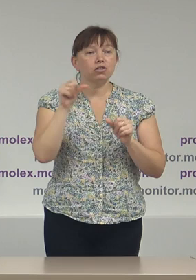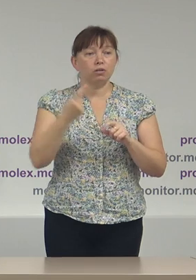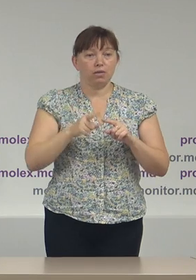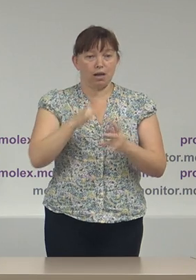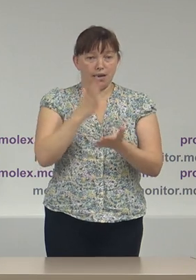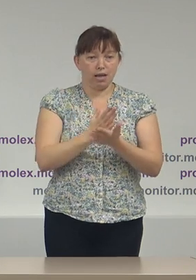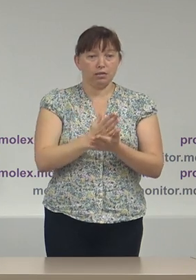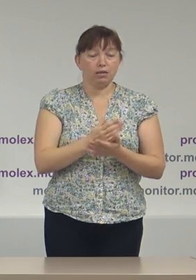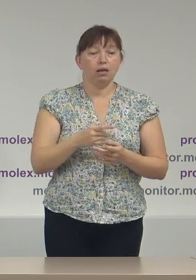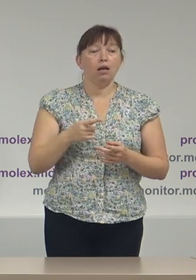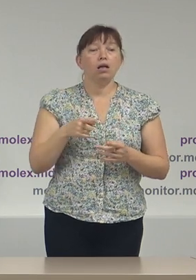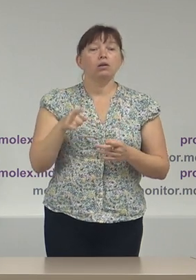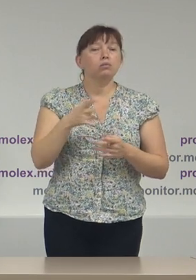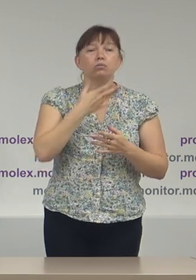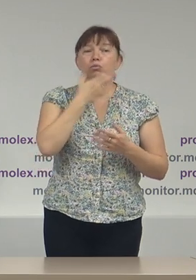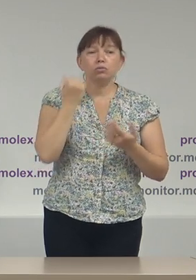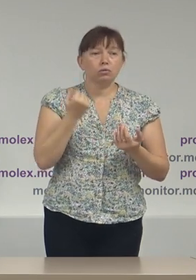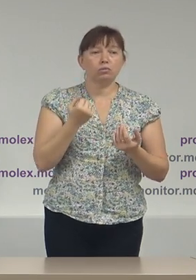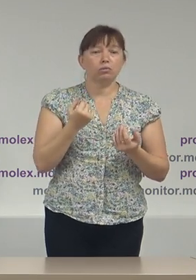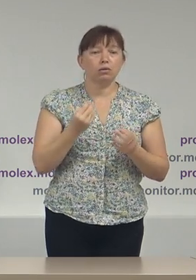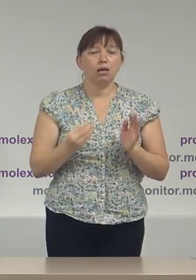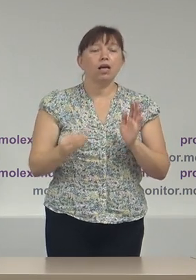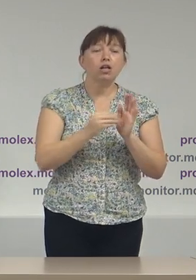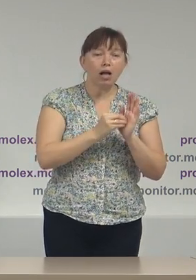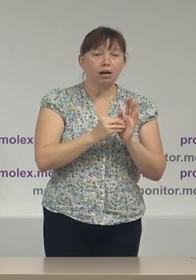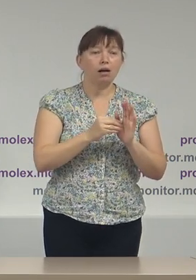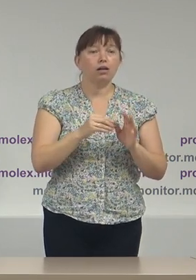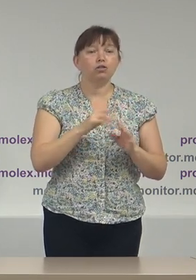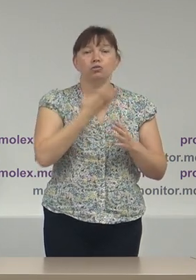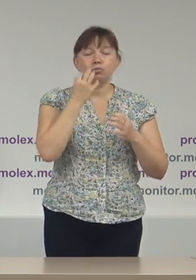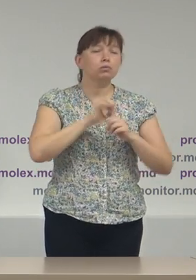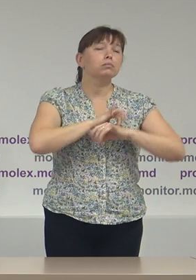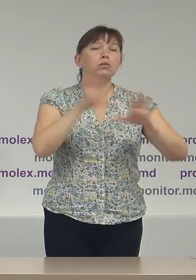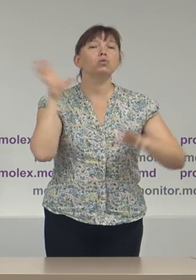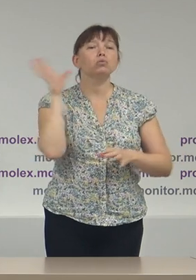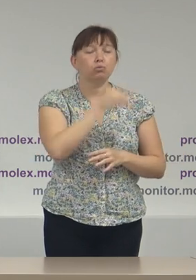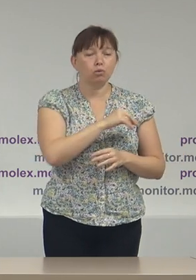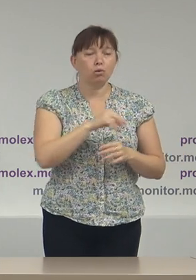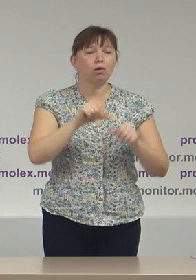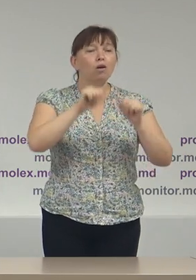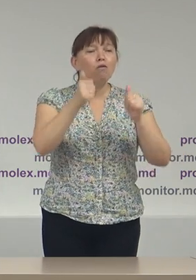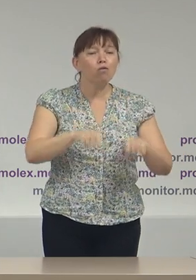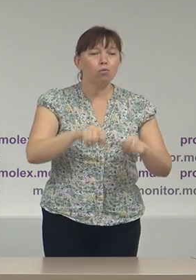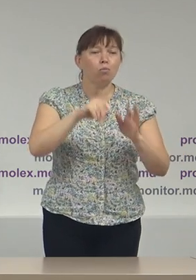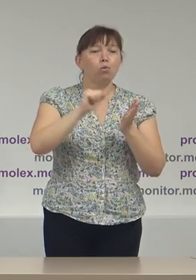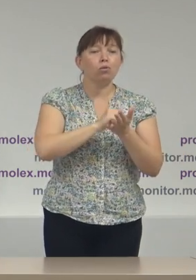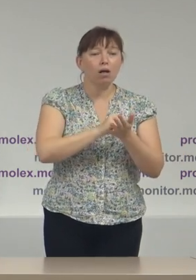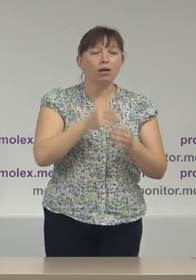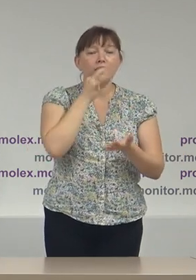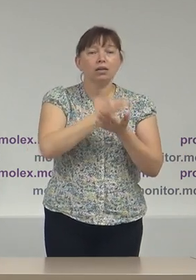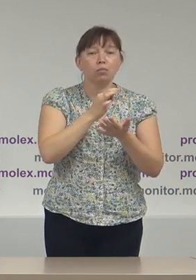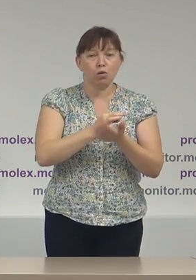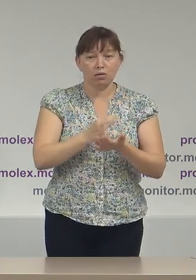sunt încărcate și nu sunt puse la dispoziție a publicului larg, acele formulare de raportare pe care le